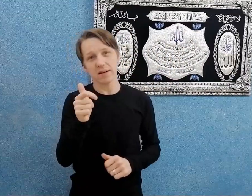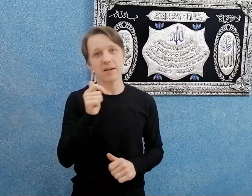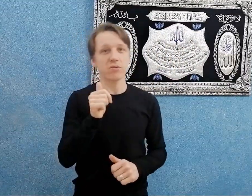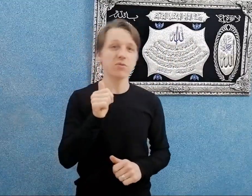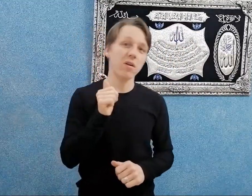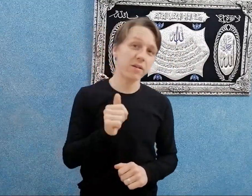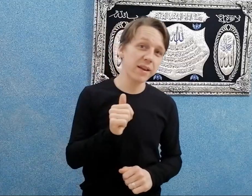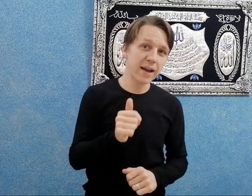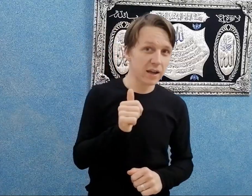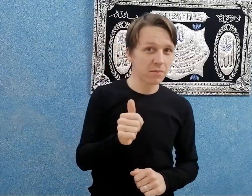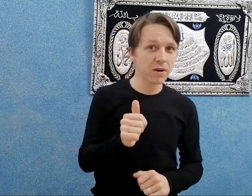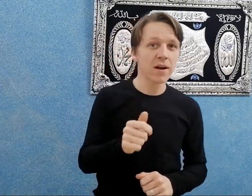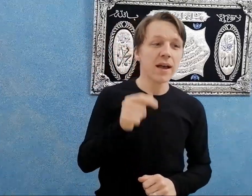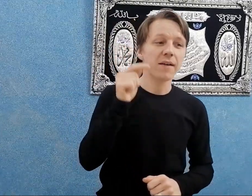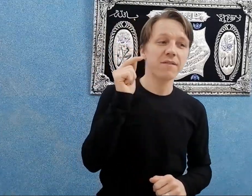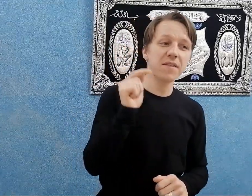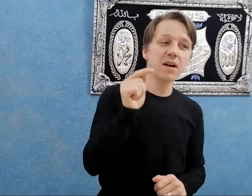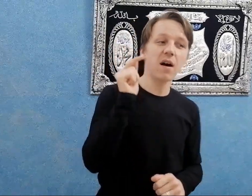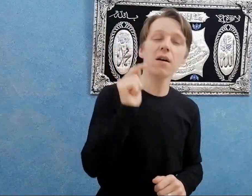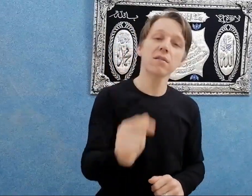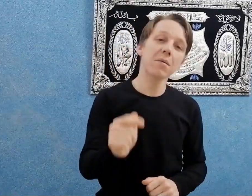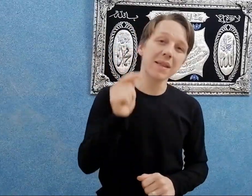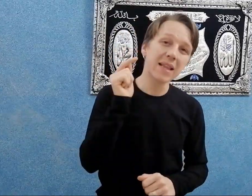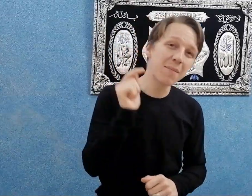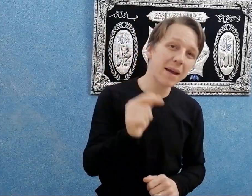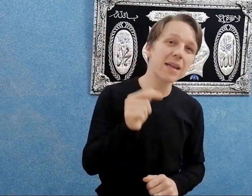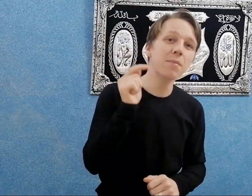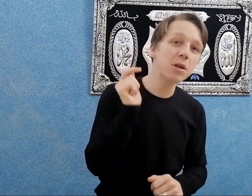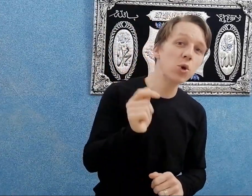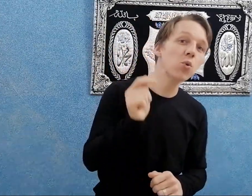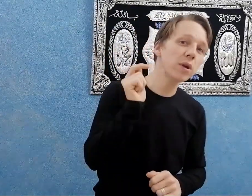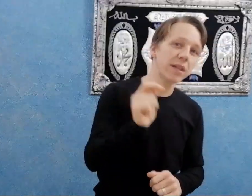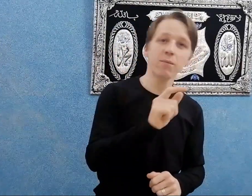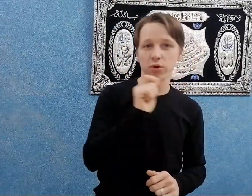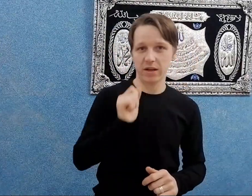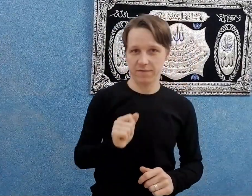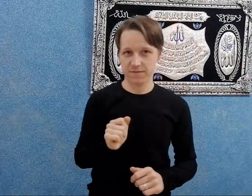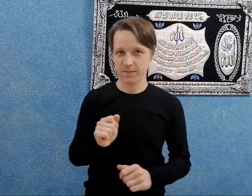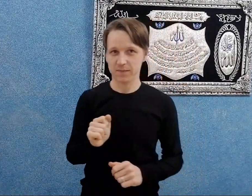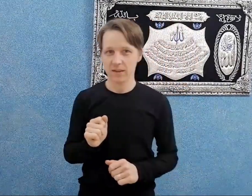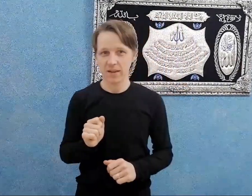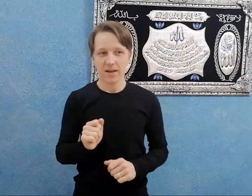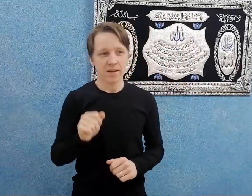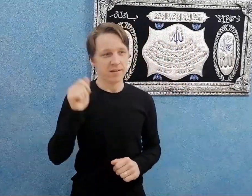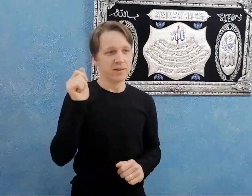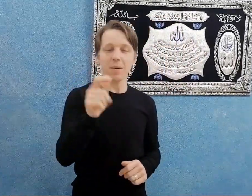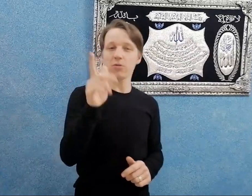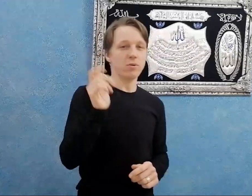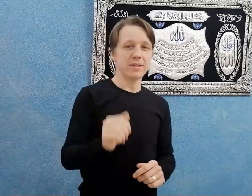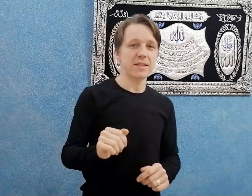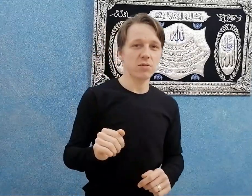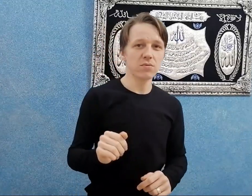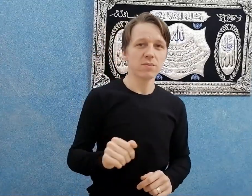اللي انا كنت اقاريها اخر مرة كان فيها اكتر من تمانية مليون كده بمختلفة. طبعا دلوقتي زادوا.